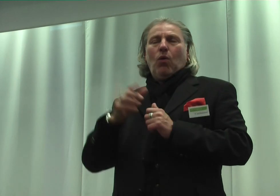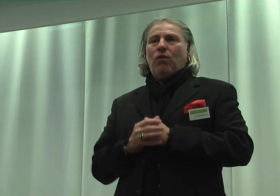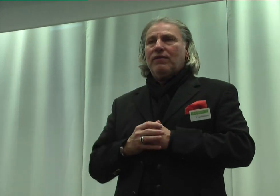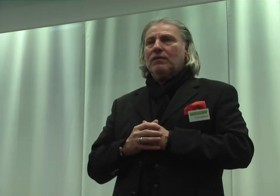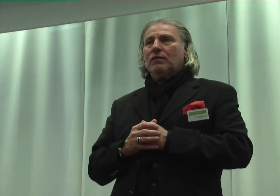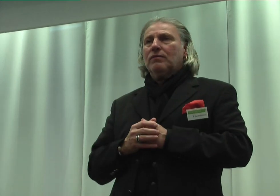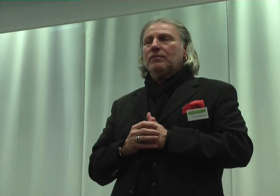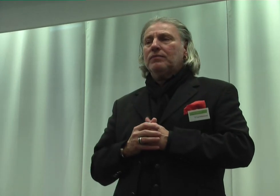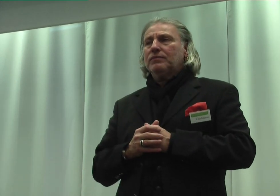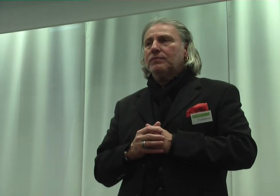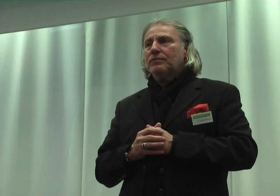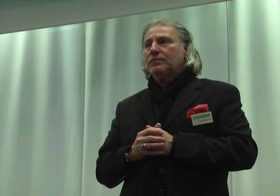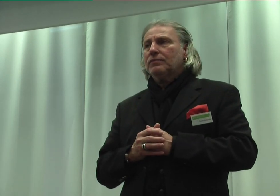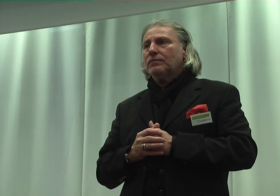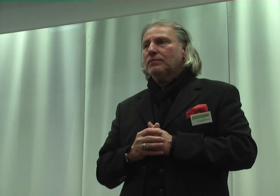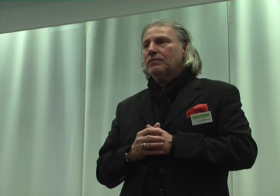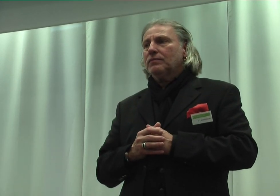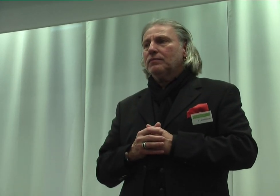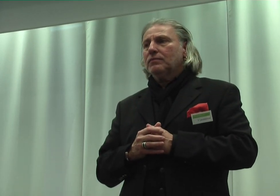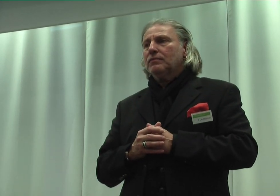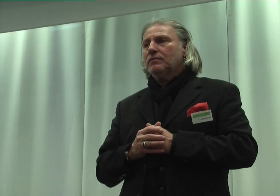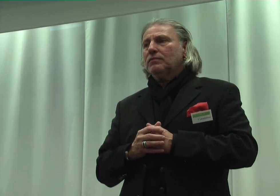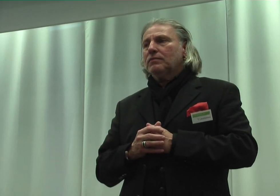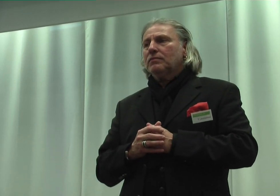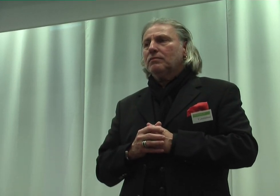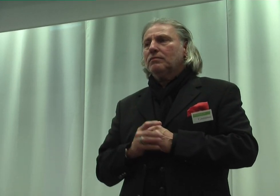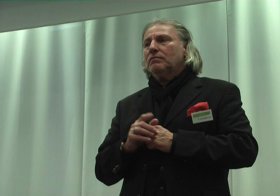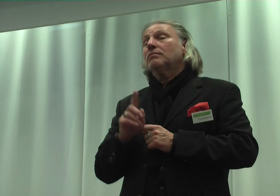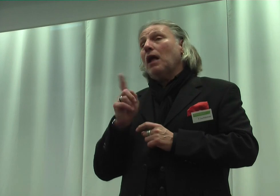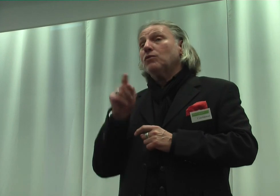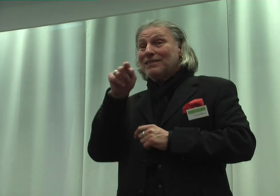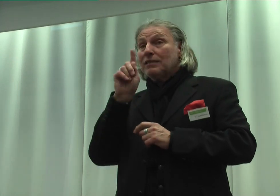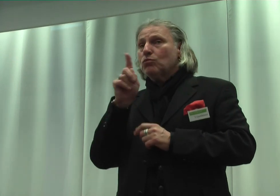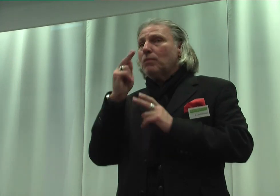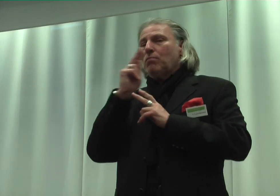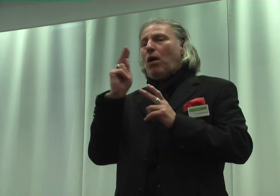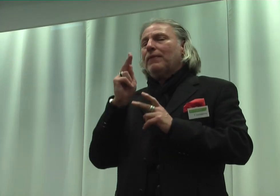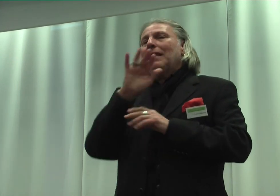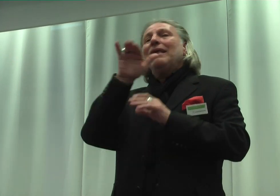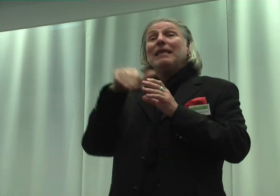dass man auch beachten muss. Inklusion erfordert